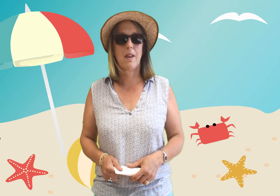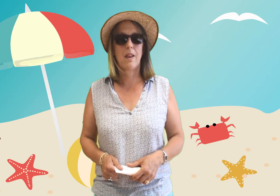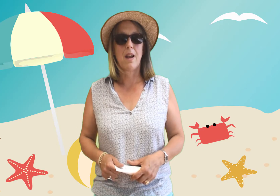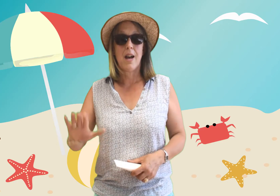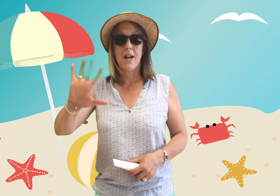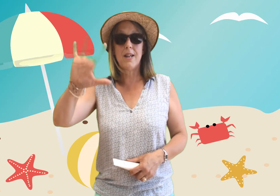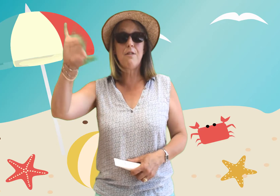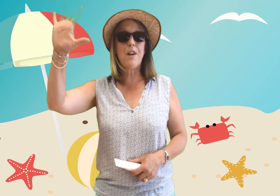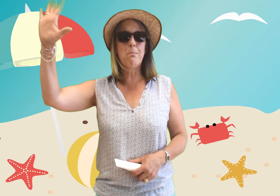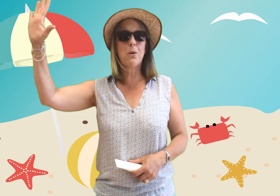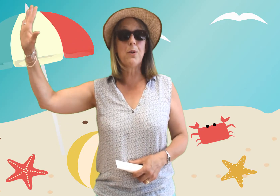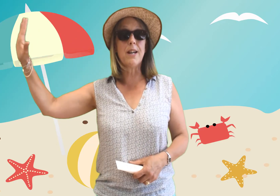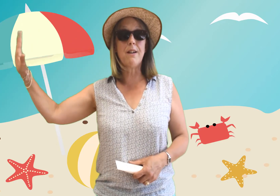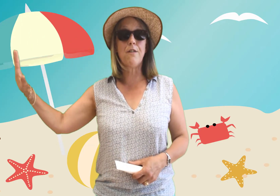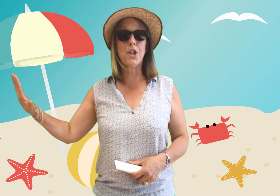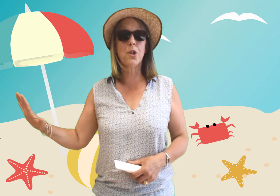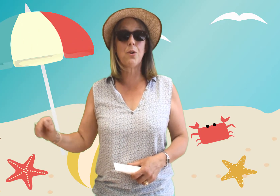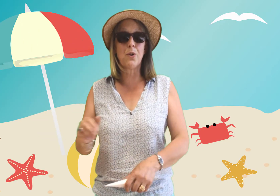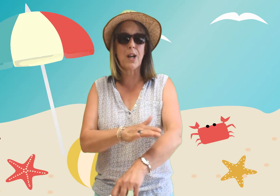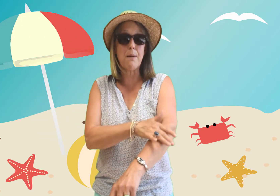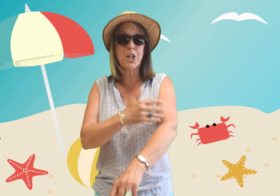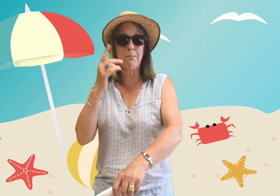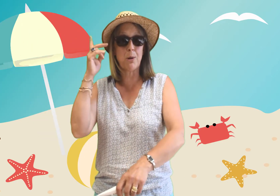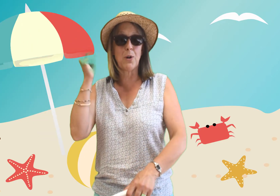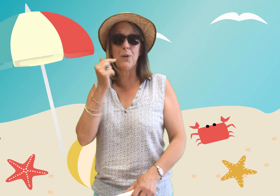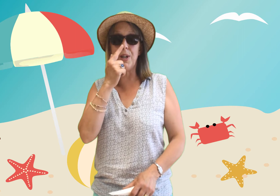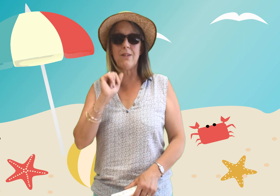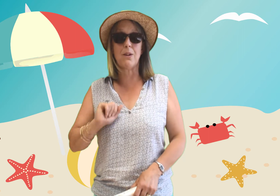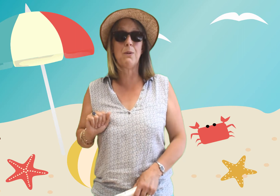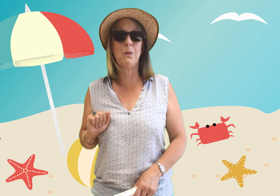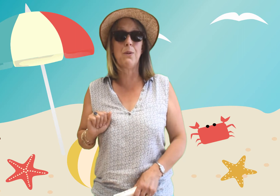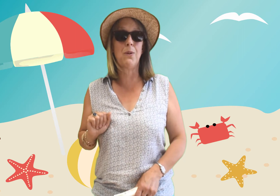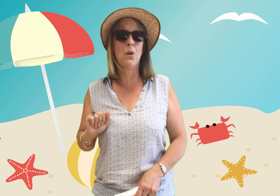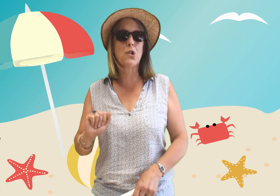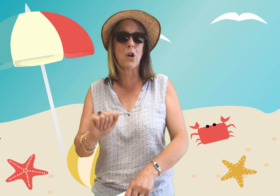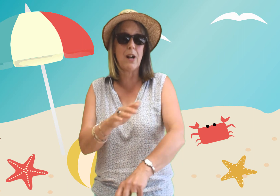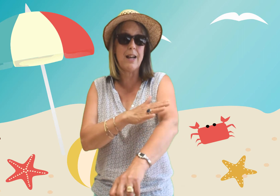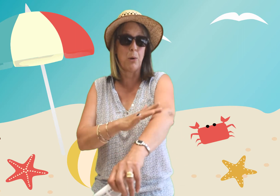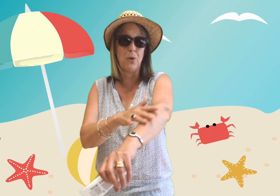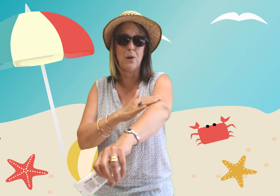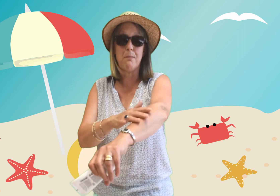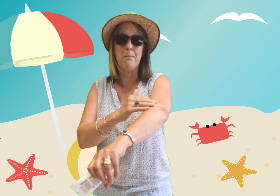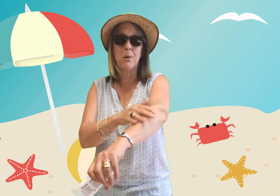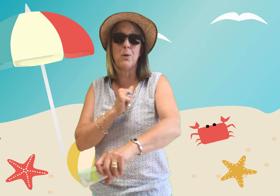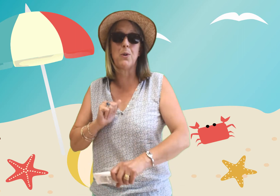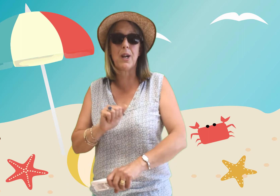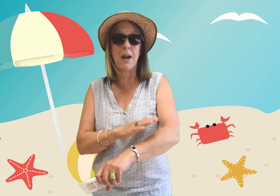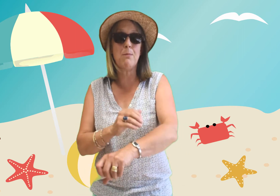il fait beau et il fait chaud crème chapeau lunettes le soleil brûle ma peau crème